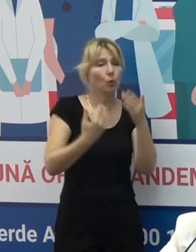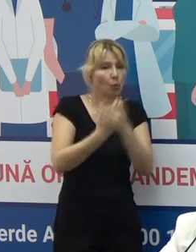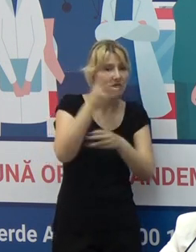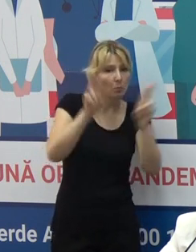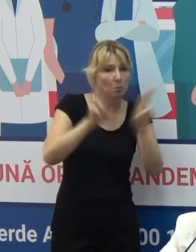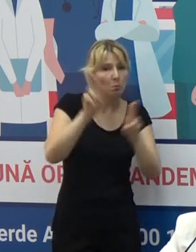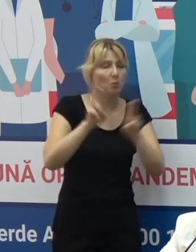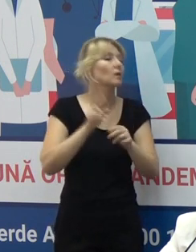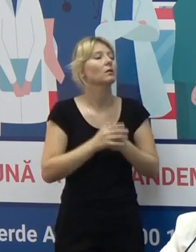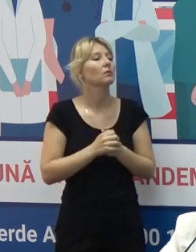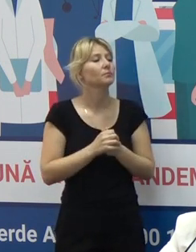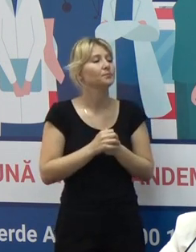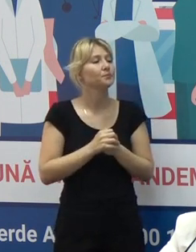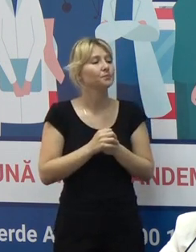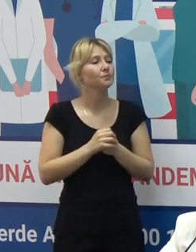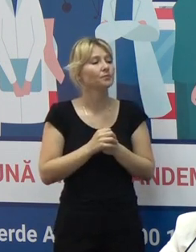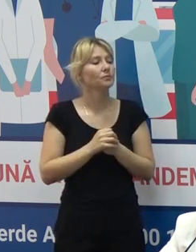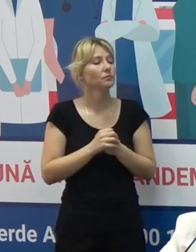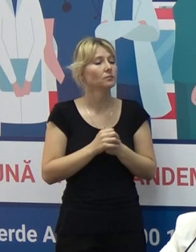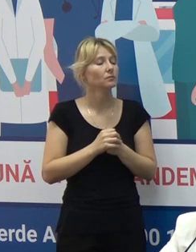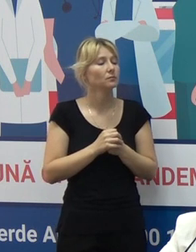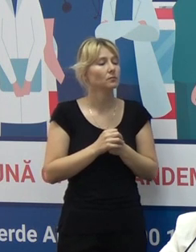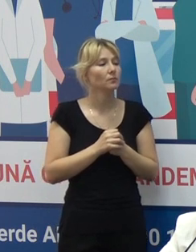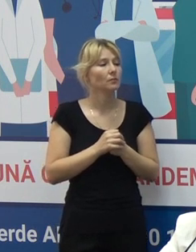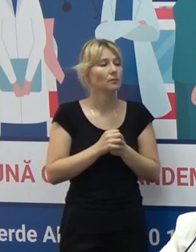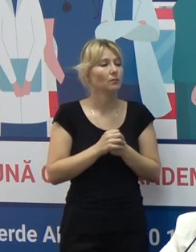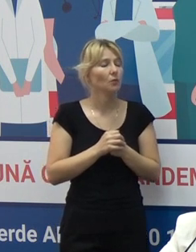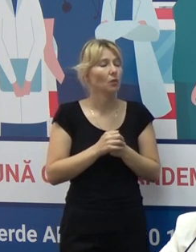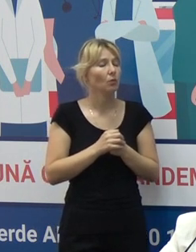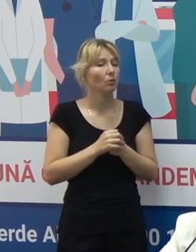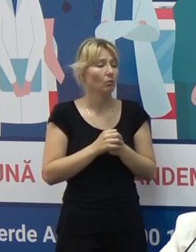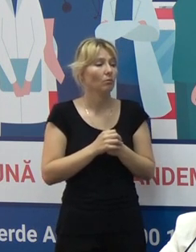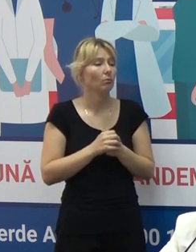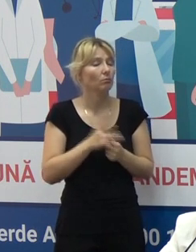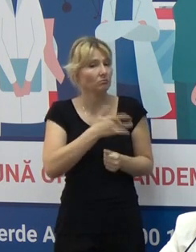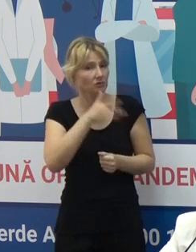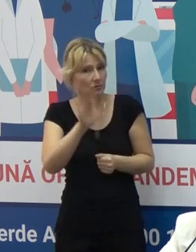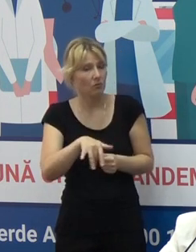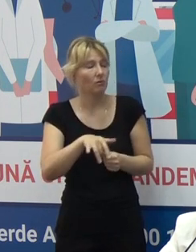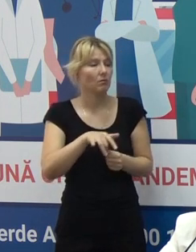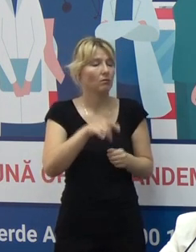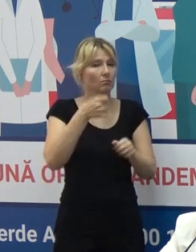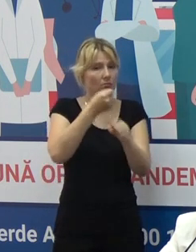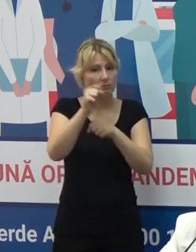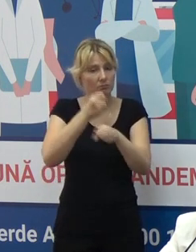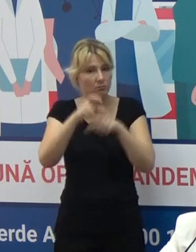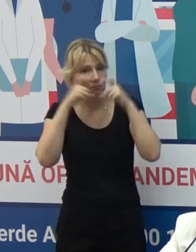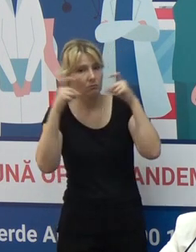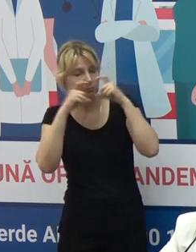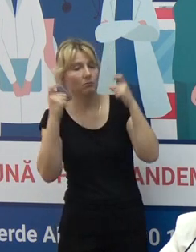o respectare mai drastică a